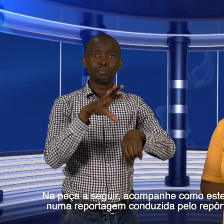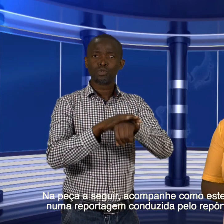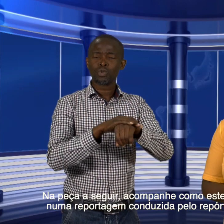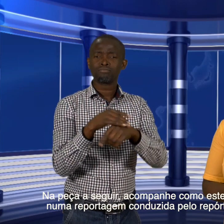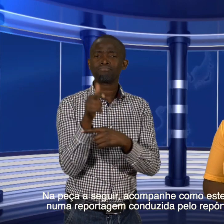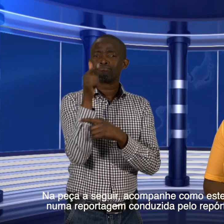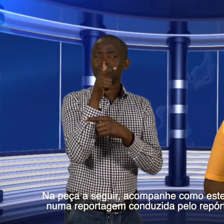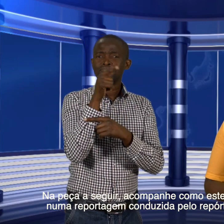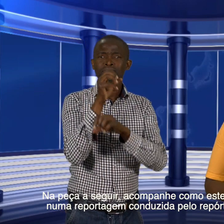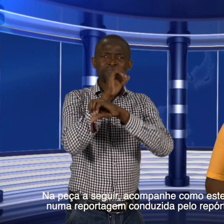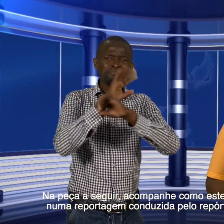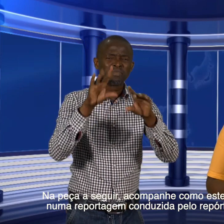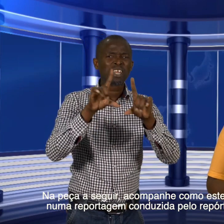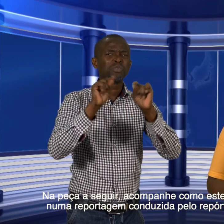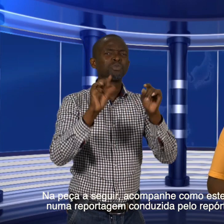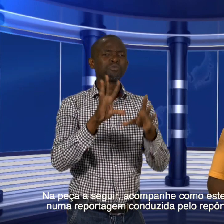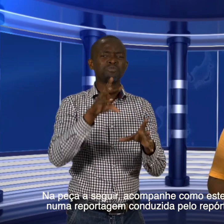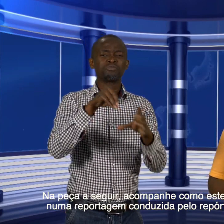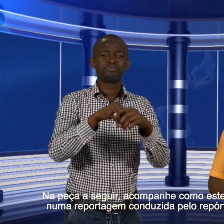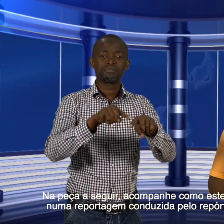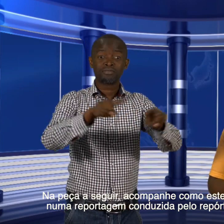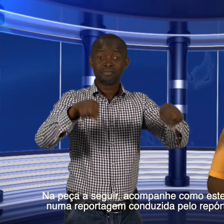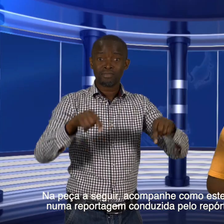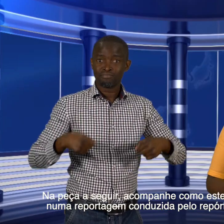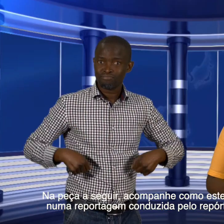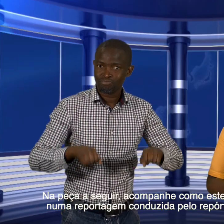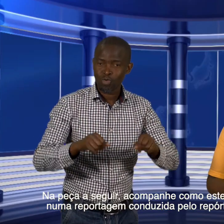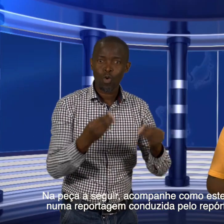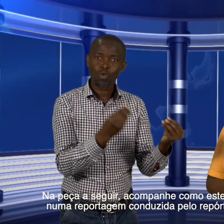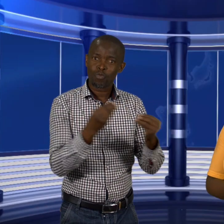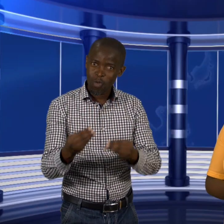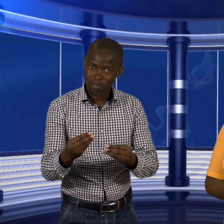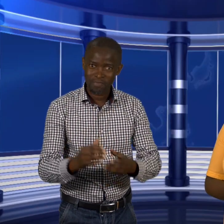funciona numa reportagem conduzida pelo repórter Abdul Ibrahimo.